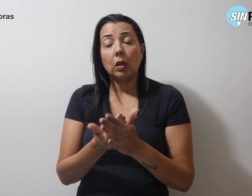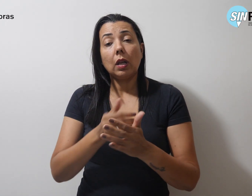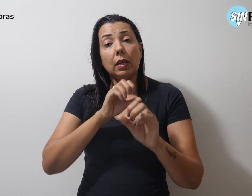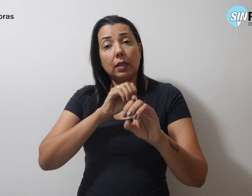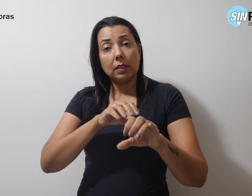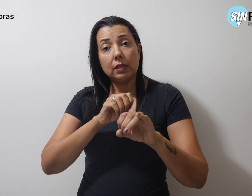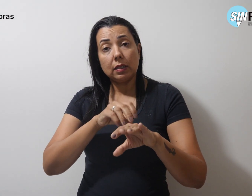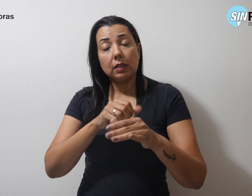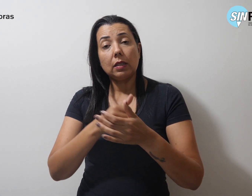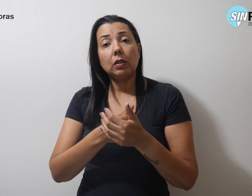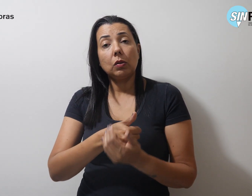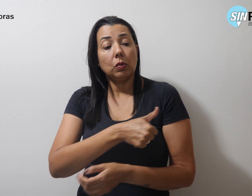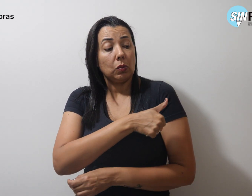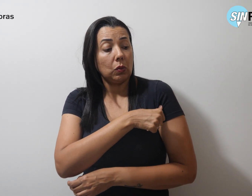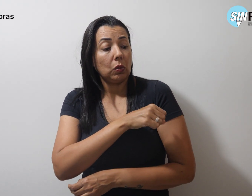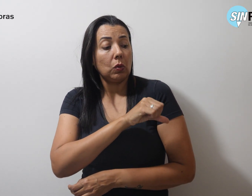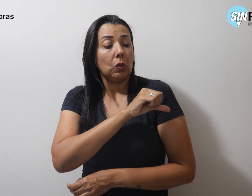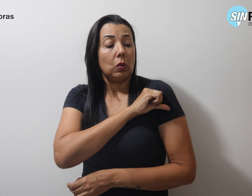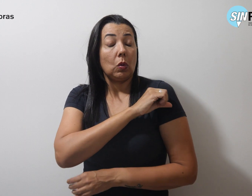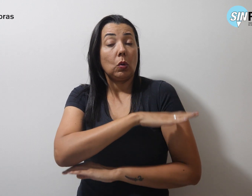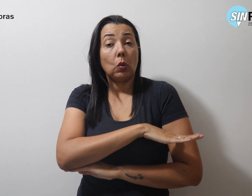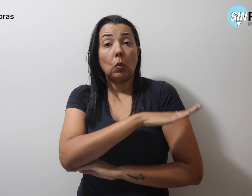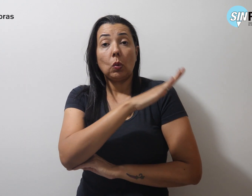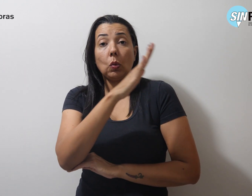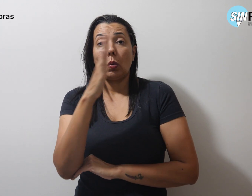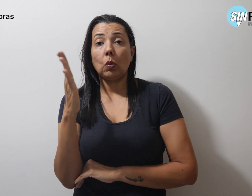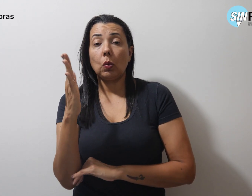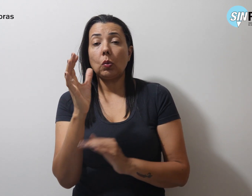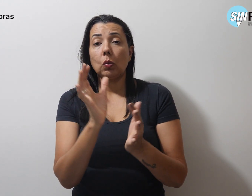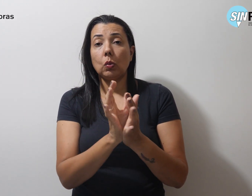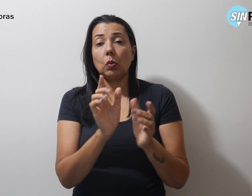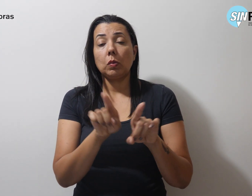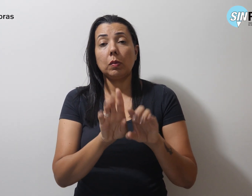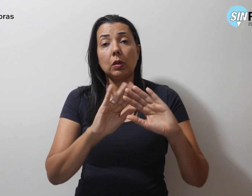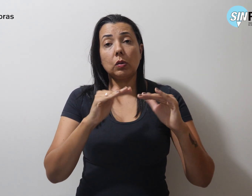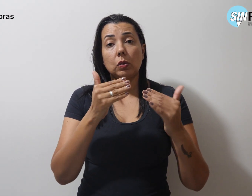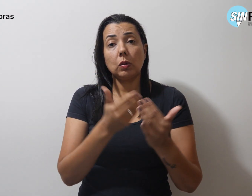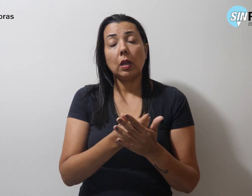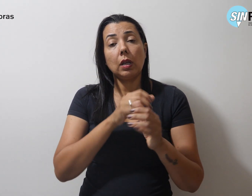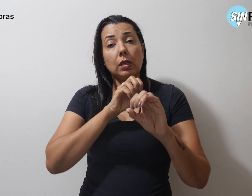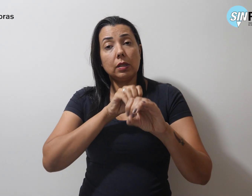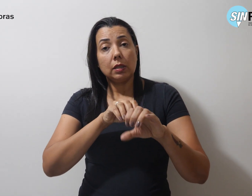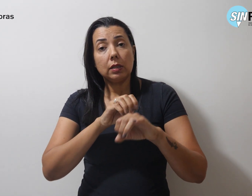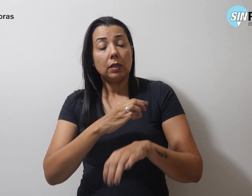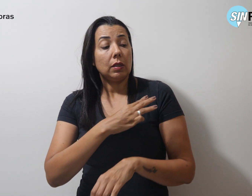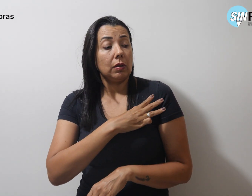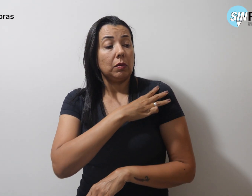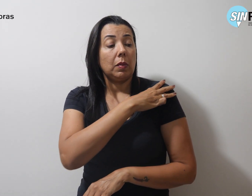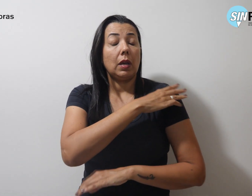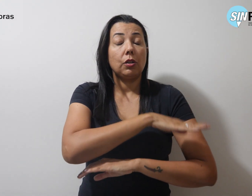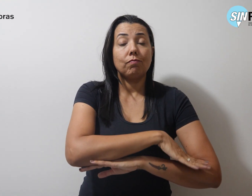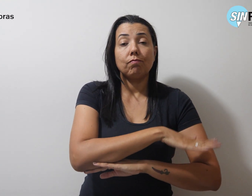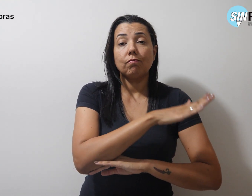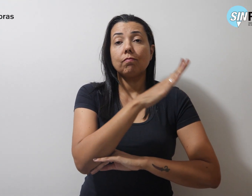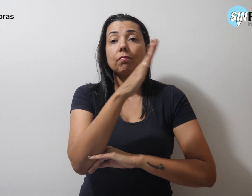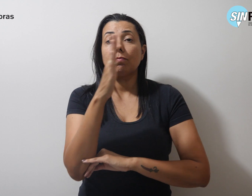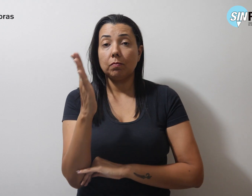fundamental em tempo integral, unidades escolares de ensino médio em tempo integral, no